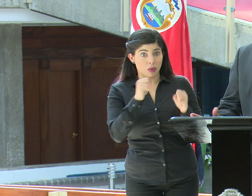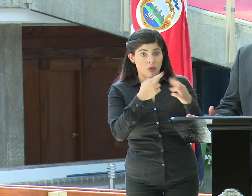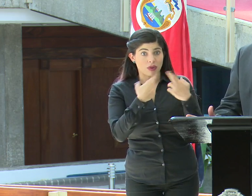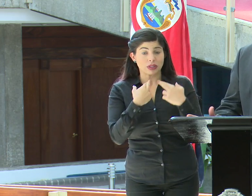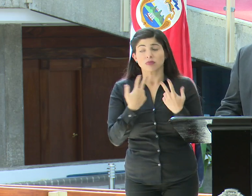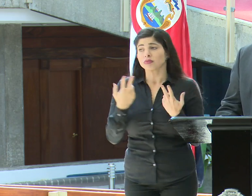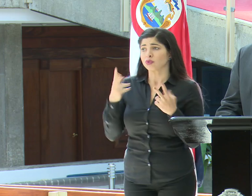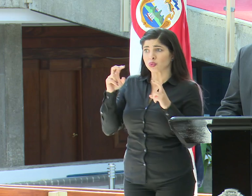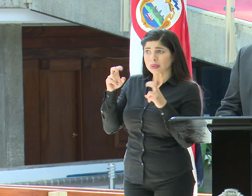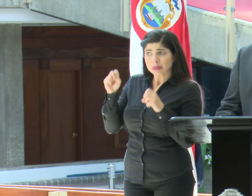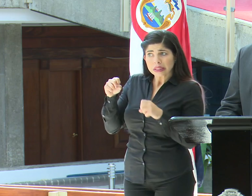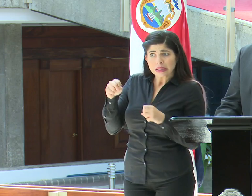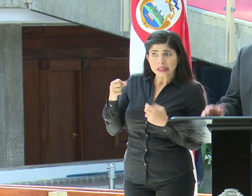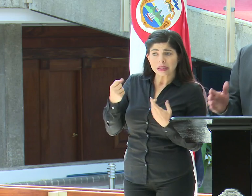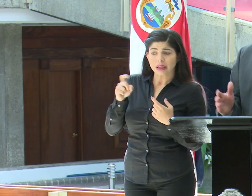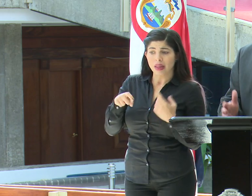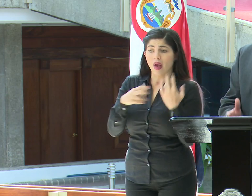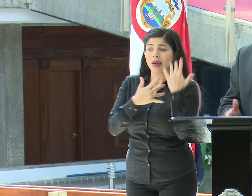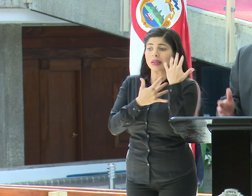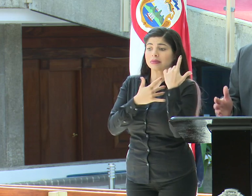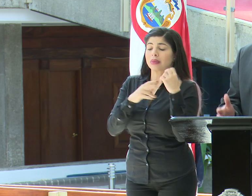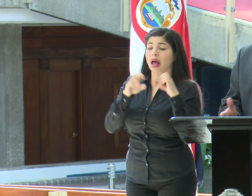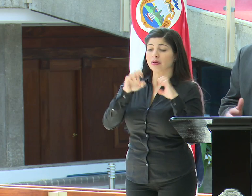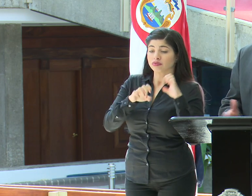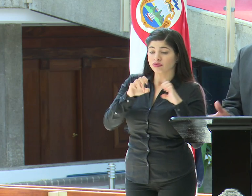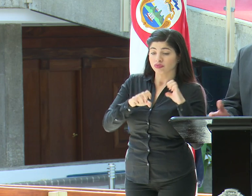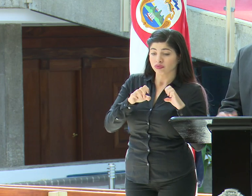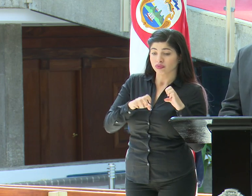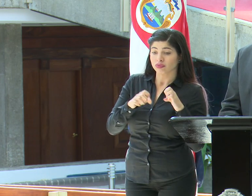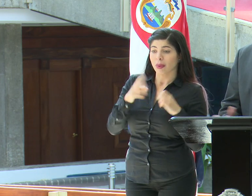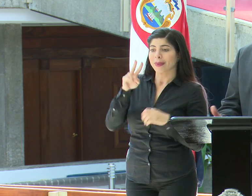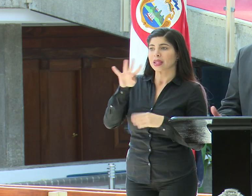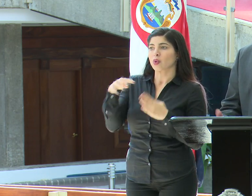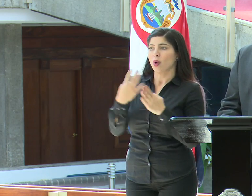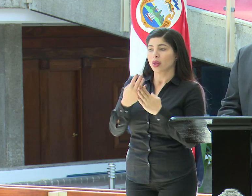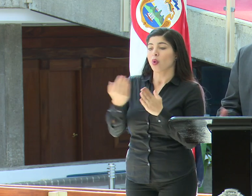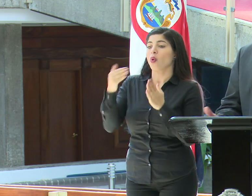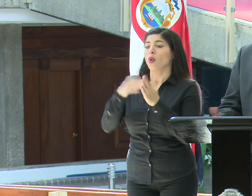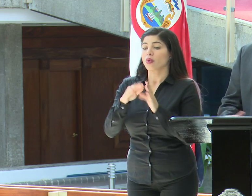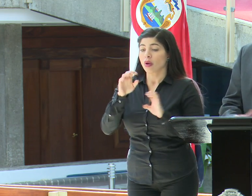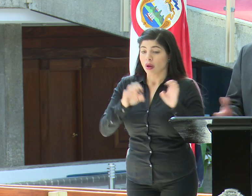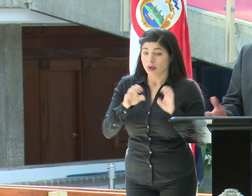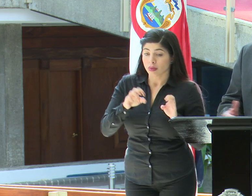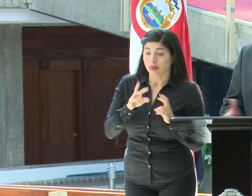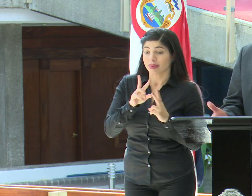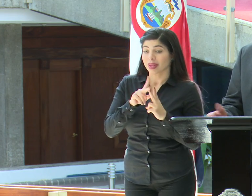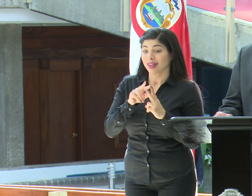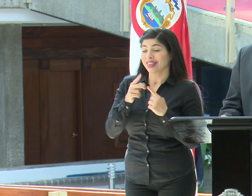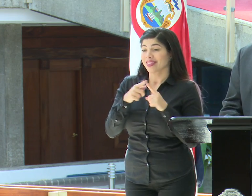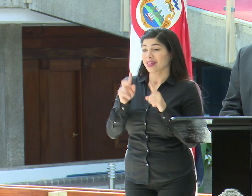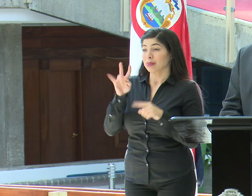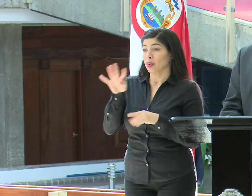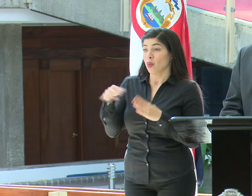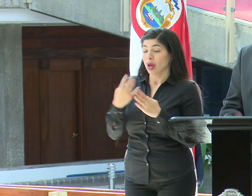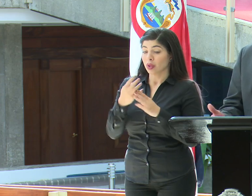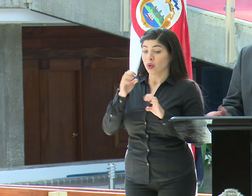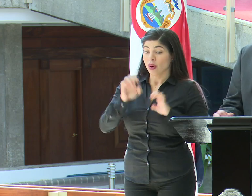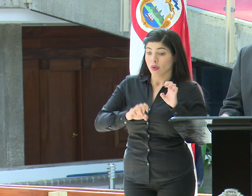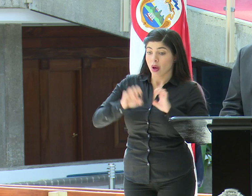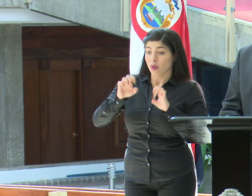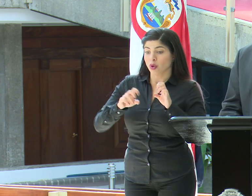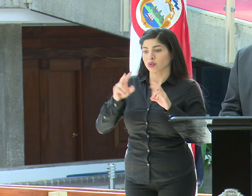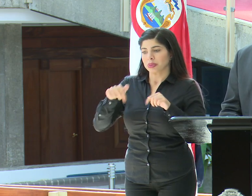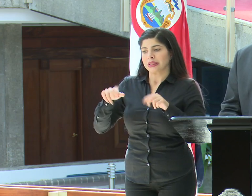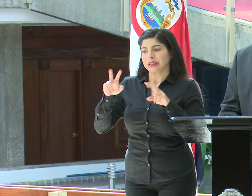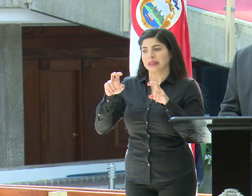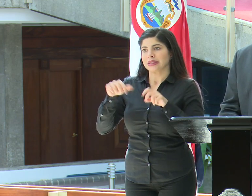En teoría sí, es decir, tendríamos que esperar hacerle dos pruebas que tienen una diferencia de 24 horas y esas pruebas de diferencia de 24 horas pues estarían en teoría